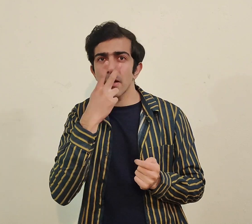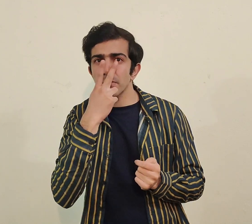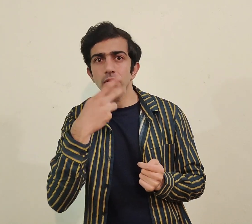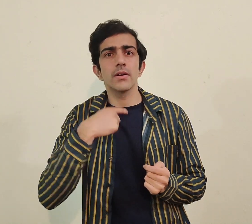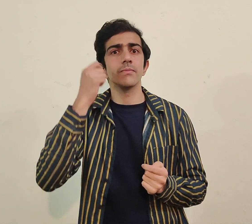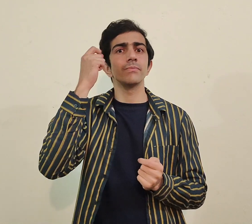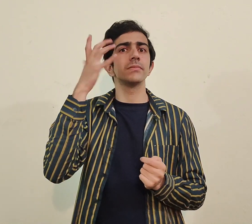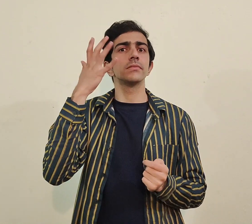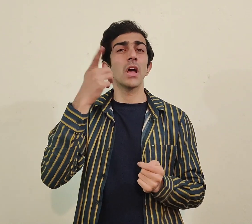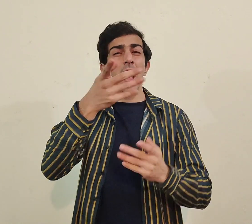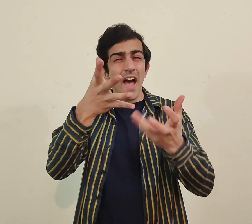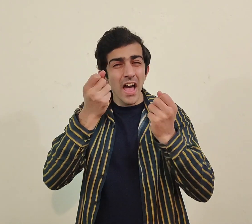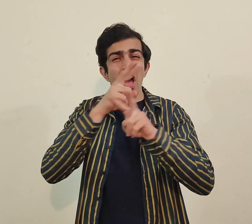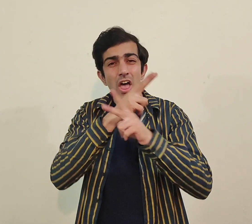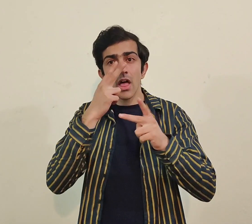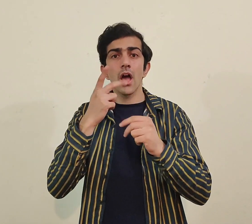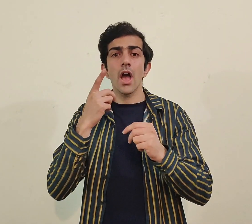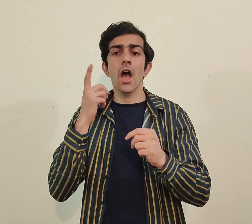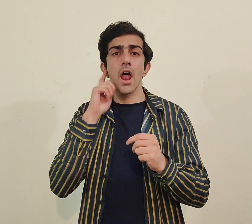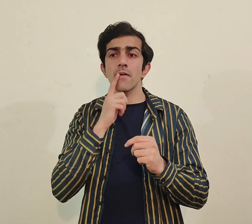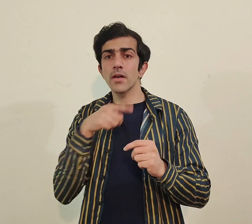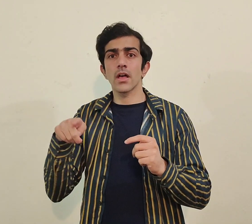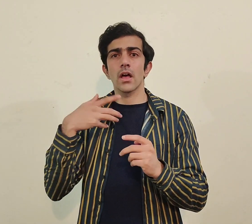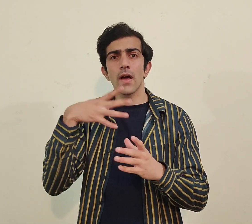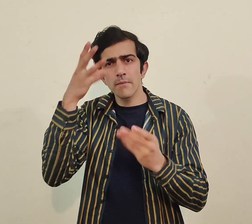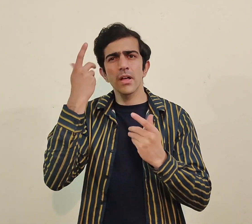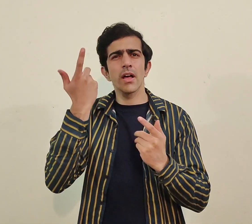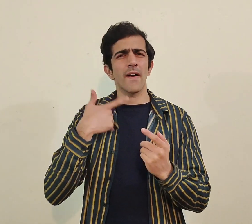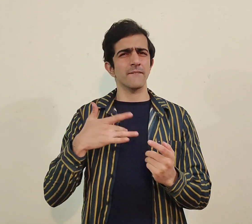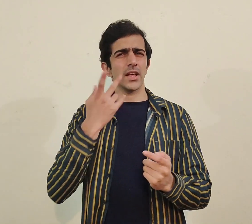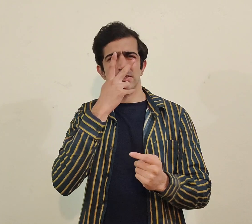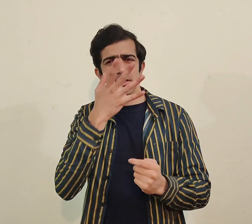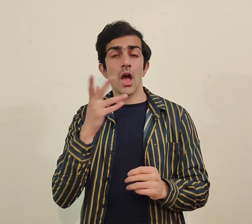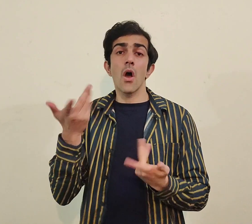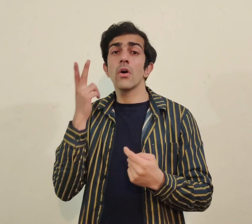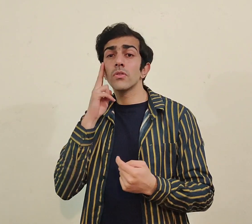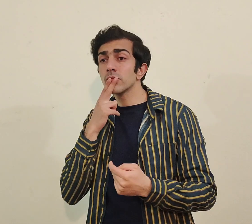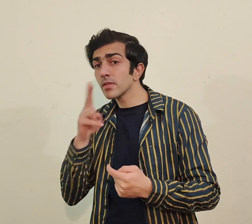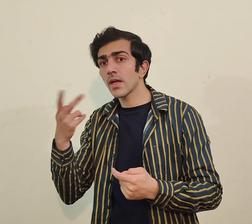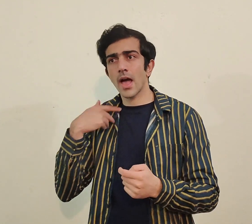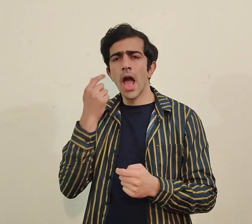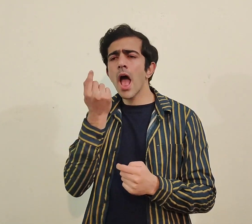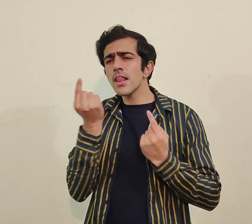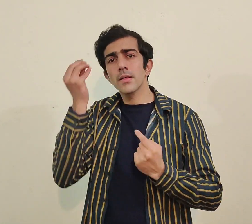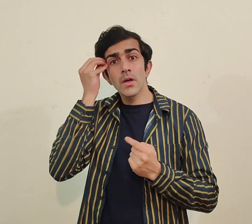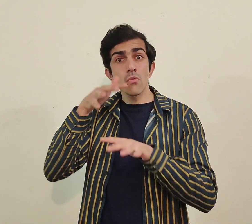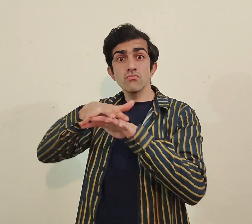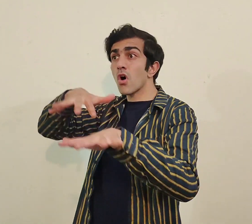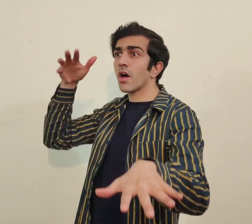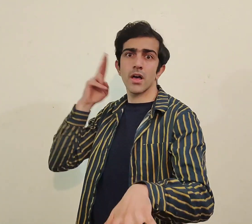سے ڈال دے تو ہم deaf لوگوں کو کیا feel ہوگا کہ وہ proper guide نہیں کر رہا communicate نہیں کر رہا تو اچھا feel نہیں ہوگا اسی طرح جو ہے وہ